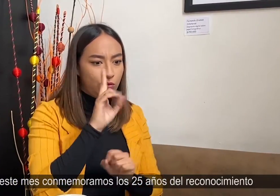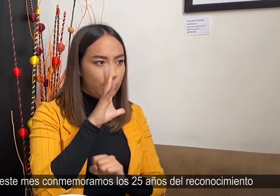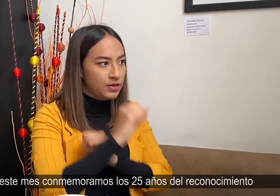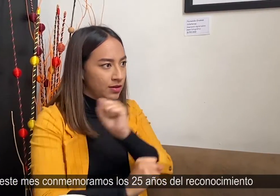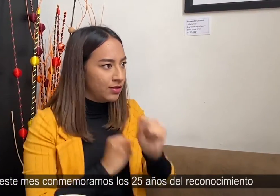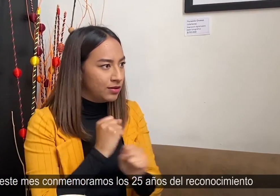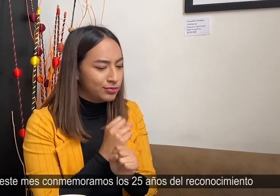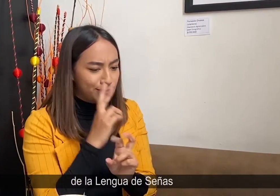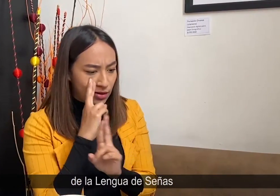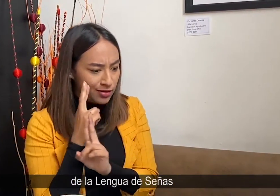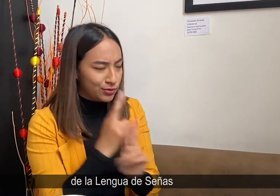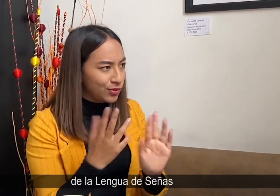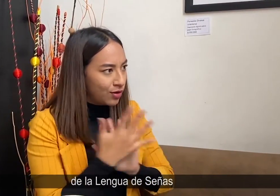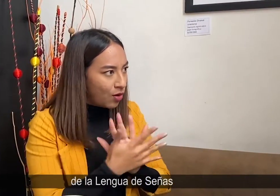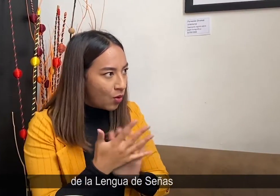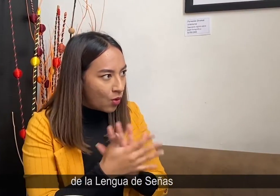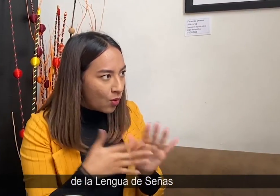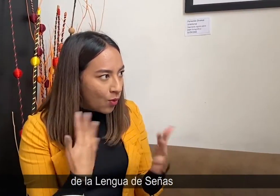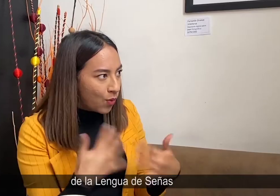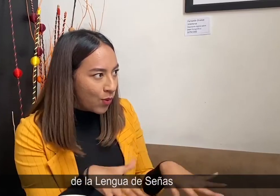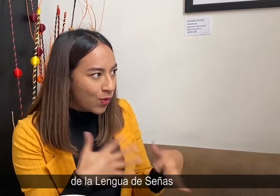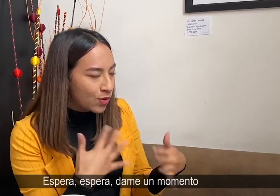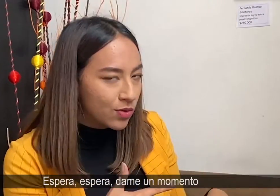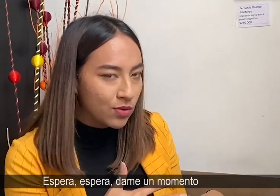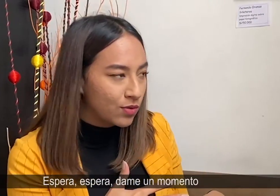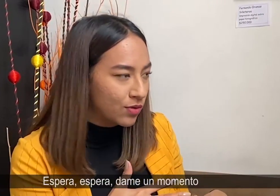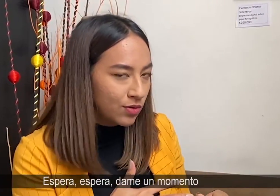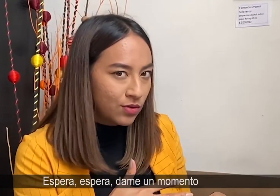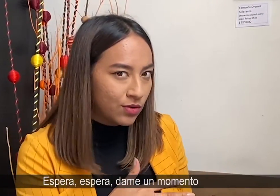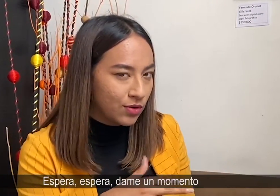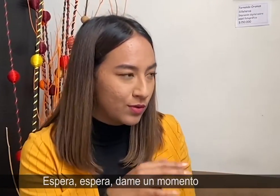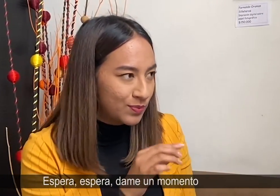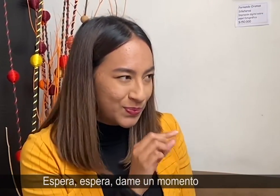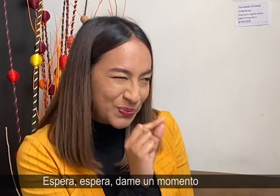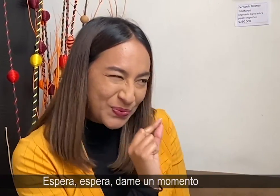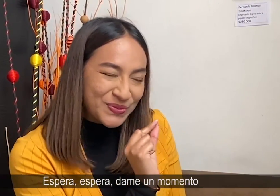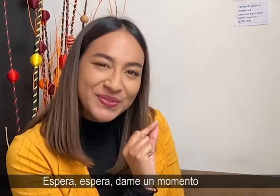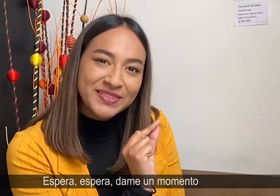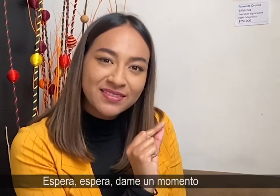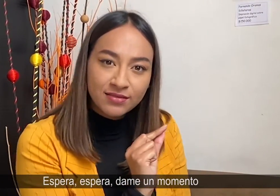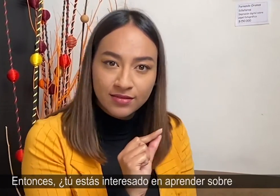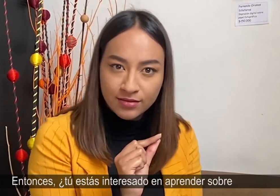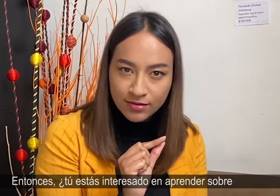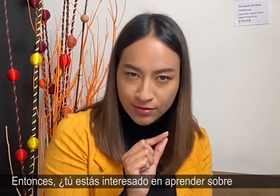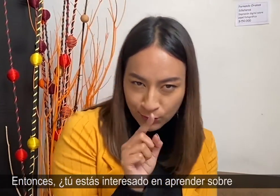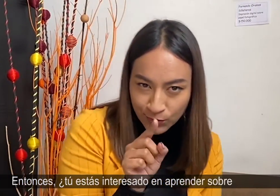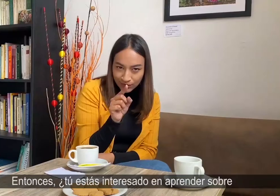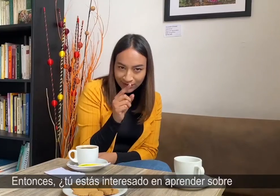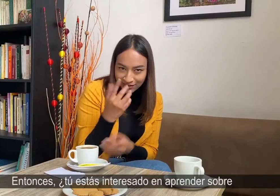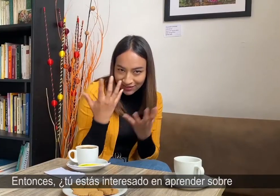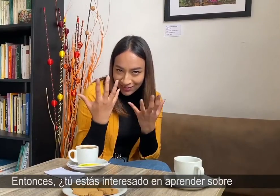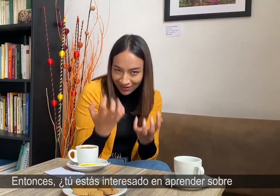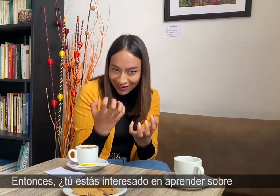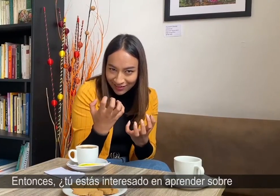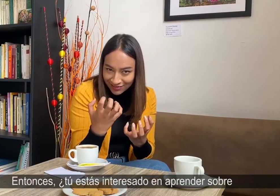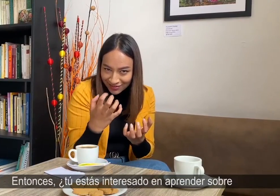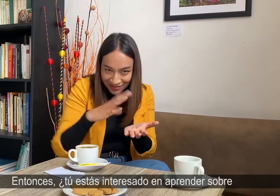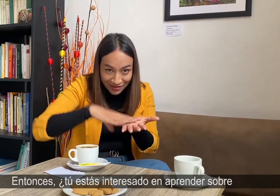reconocimiento de la lengua de señas. Espera, espera, dame un momento. Entonces, ¿tú estás interesado en aprender